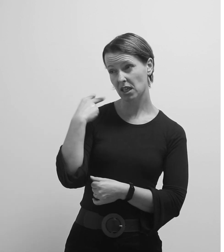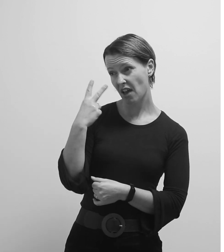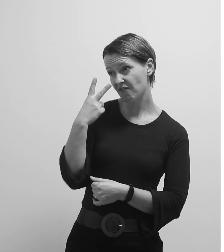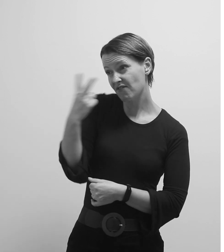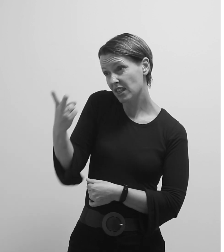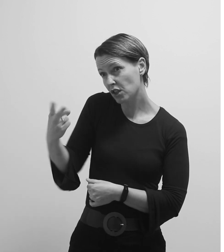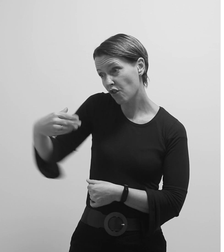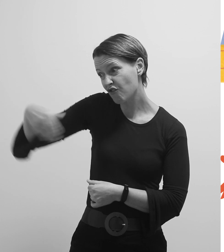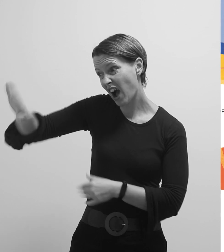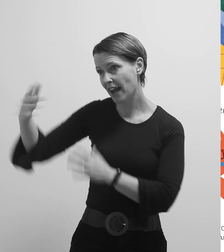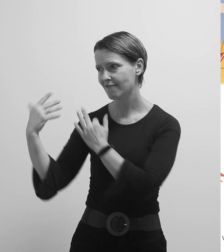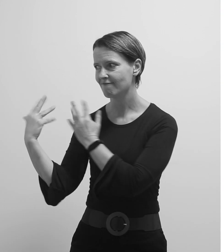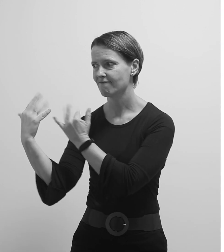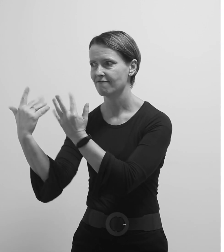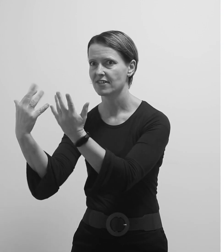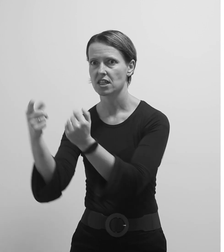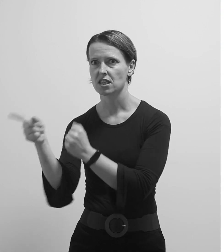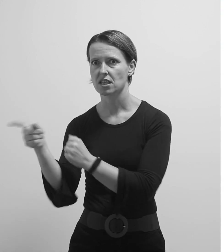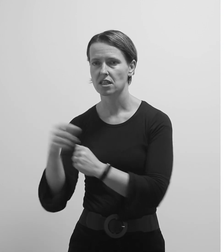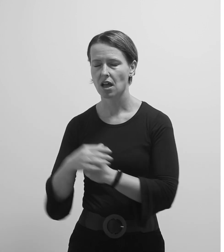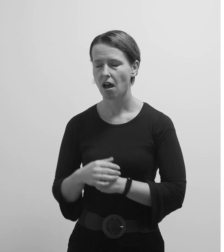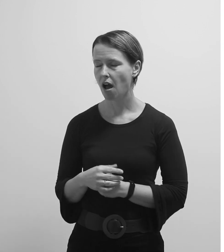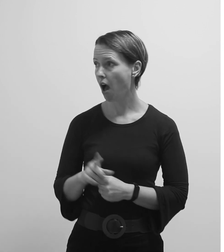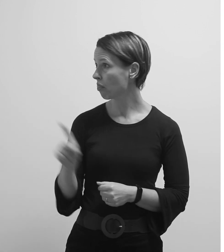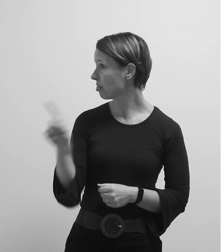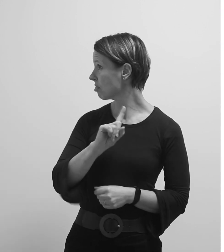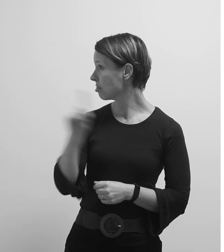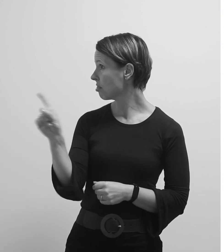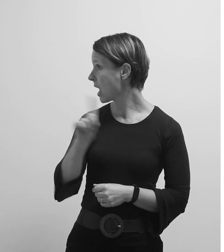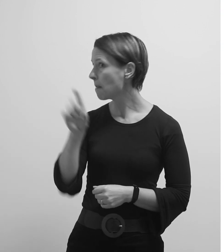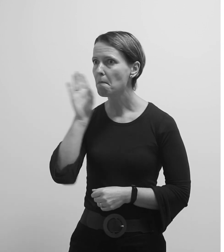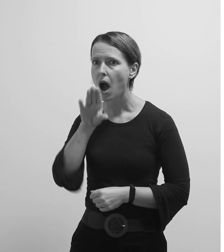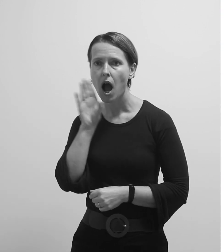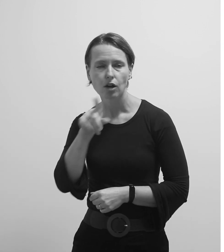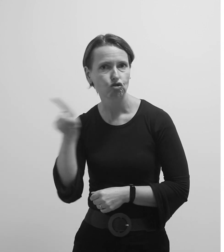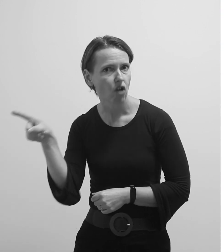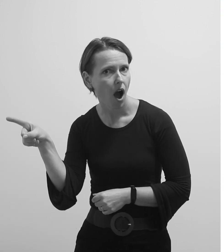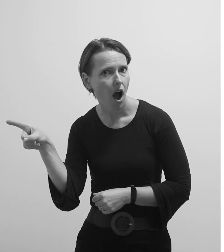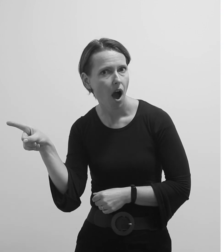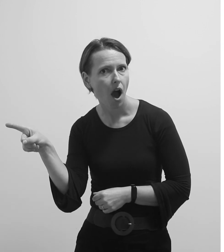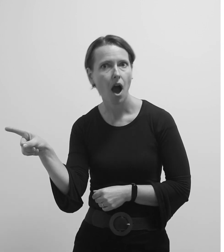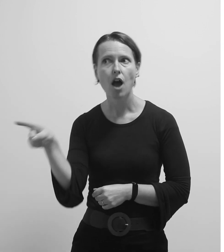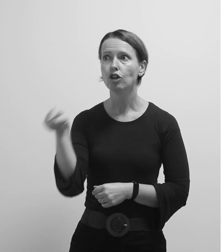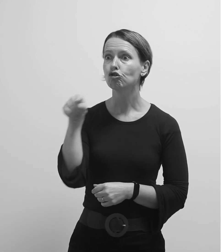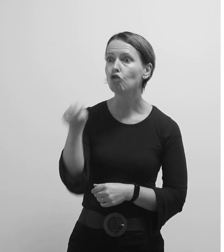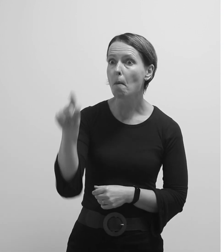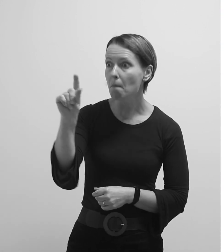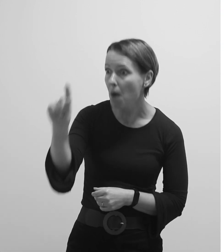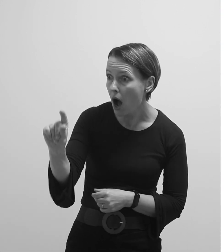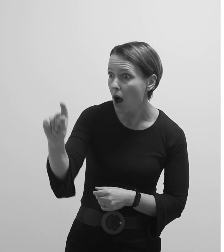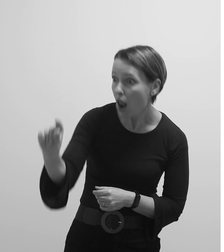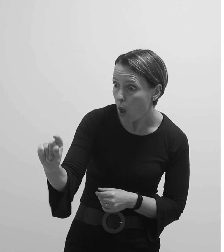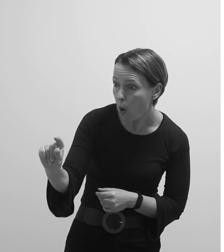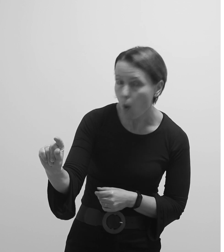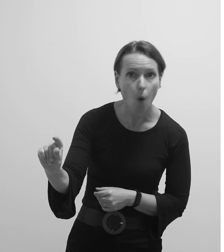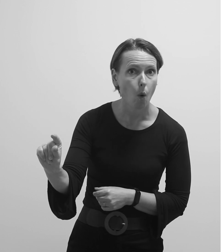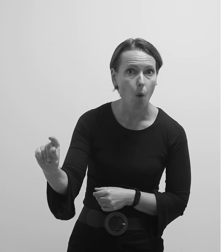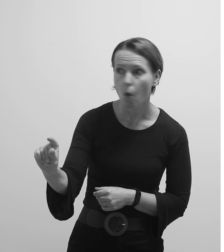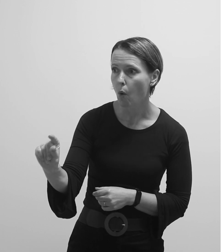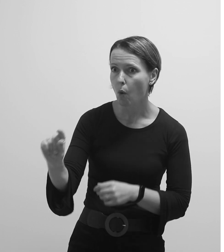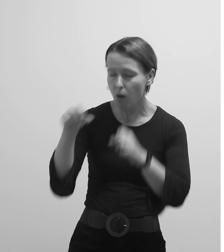ga vidio u vrtu. Nije Anselmo nešto mnogo manje.